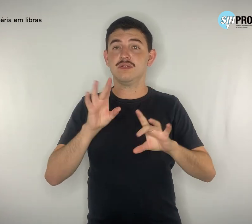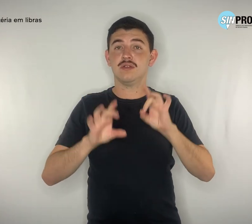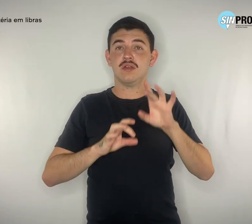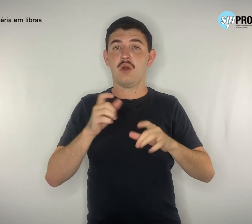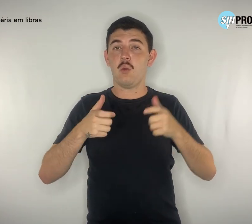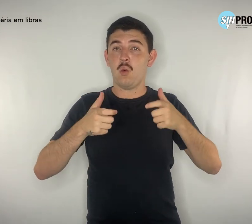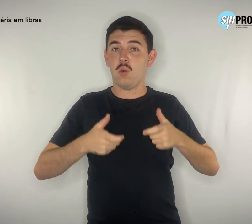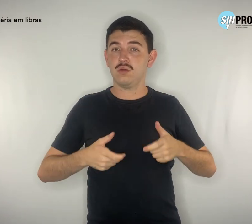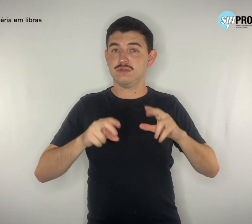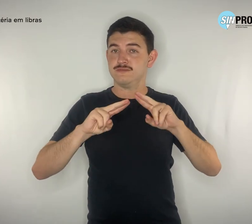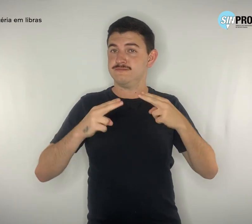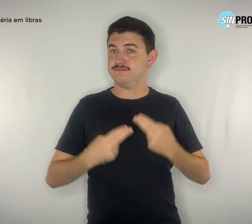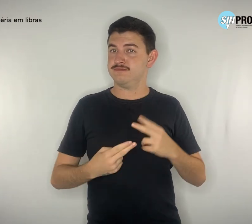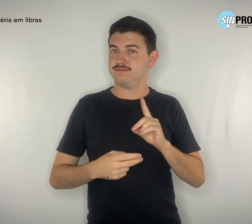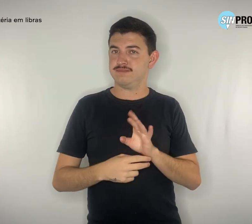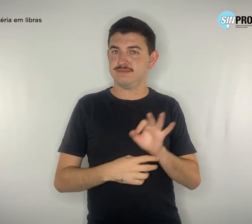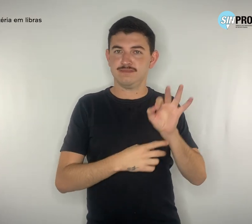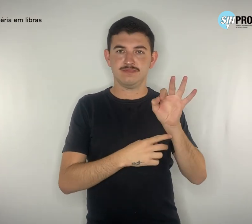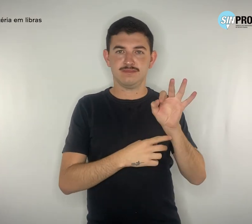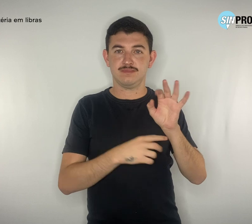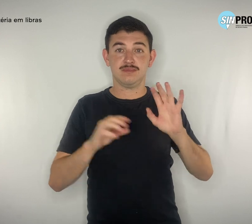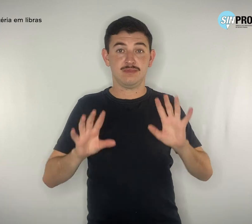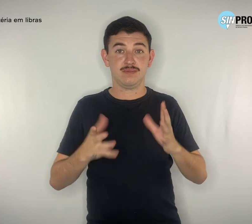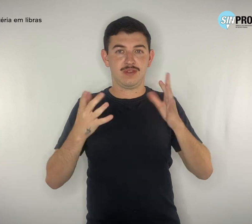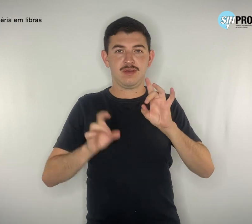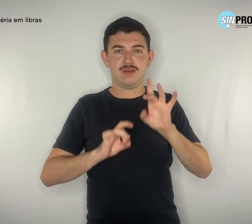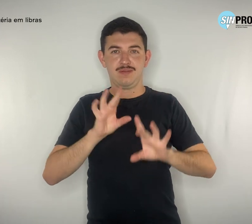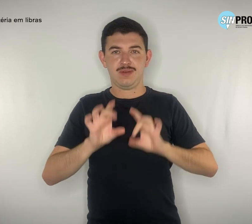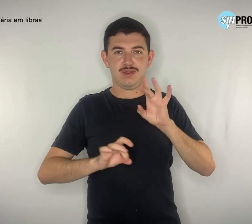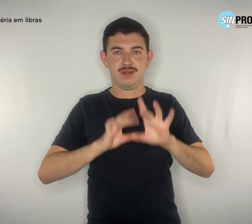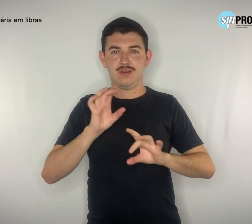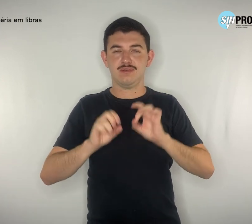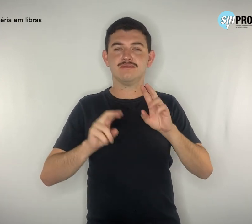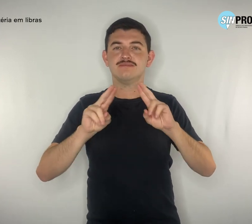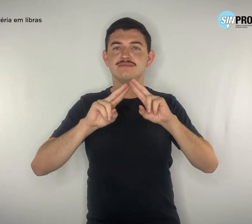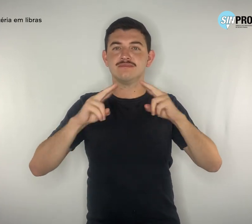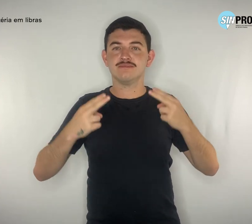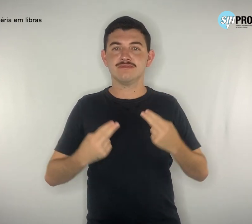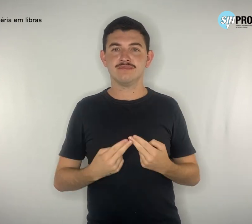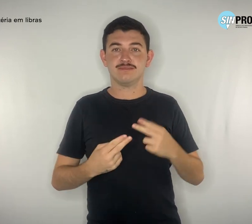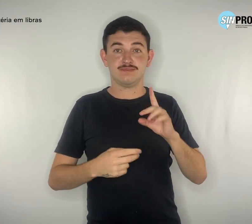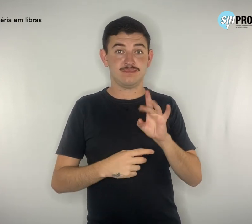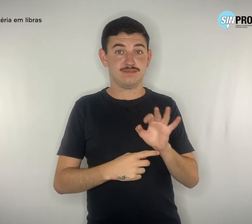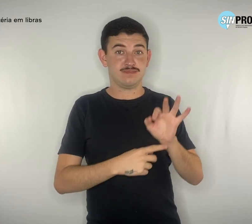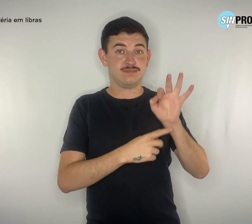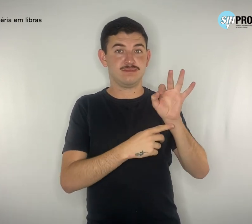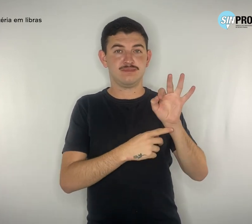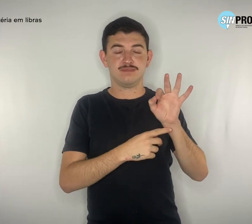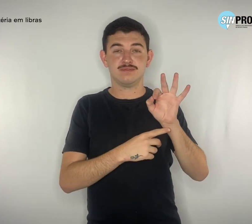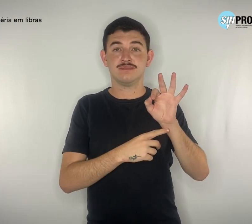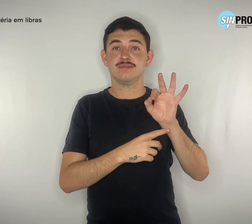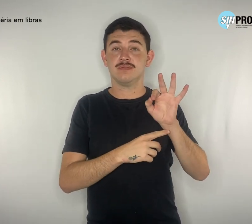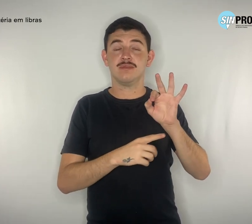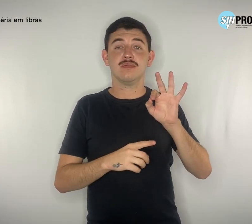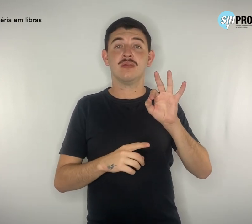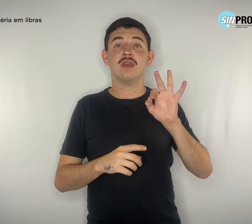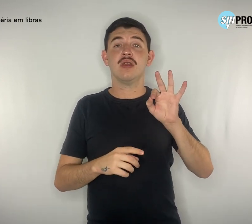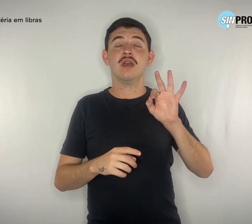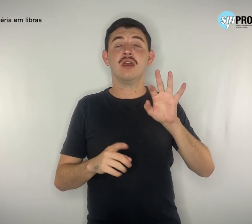Uma sessão solene na Câmara Legislativa do Distrito Federal, em homenagem à Subsecretaria